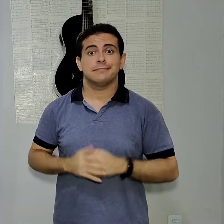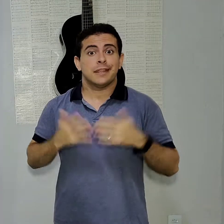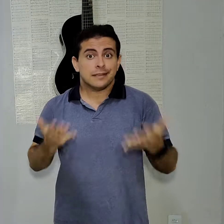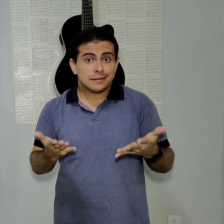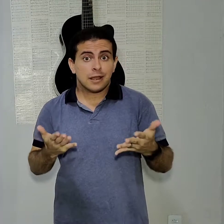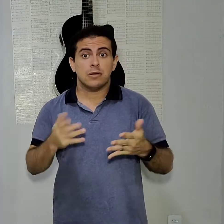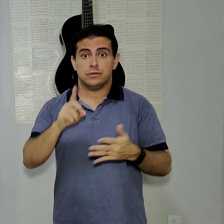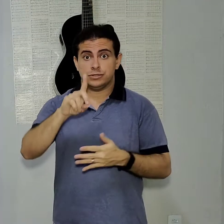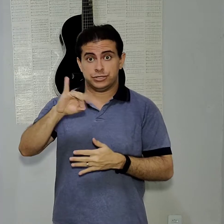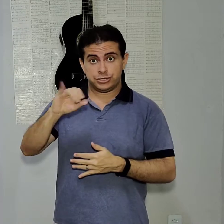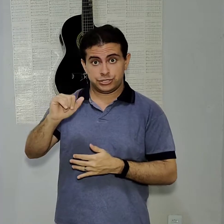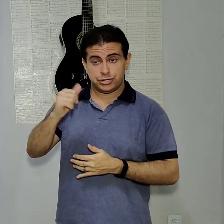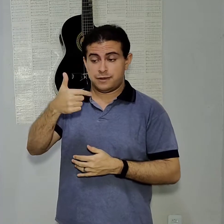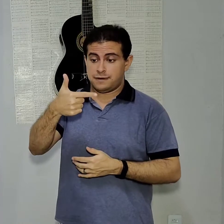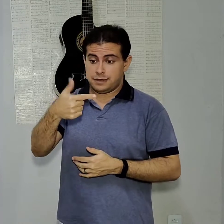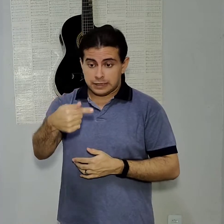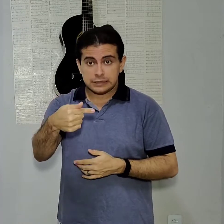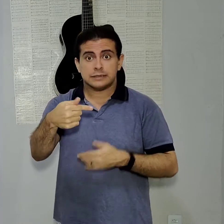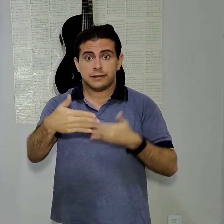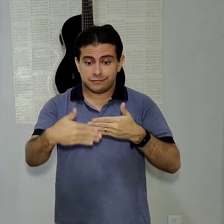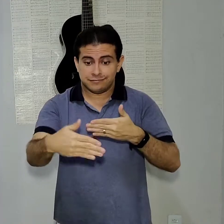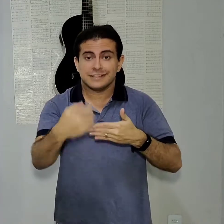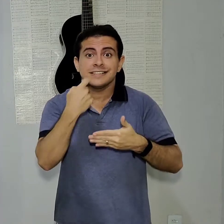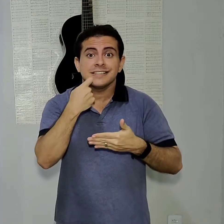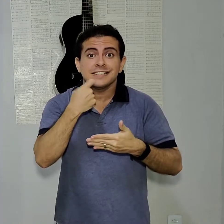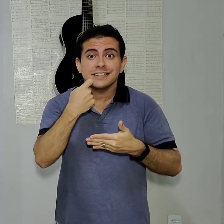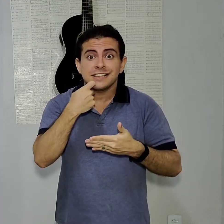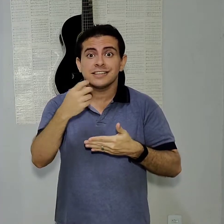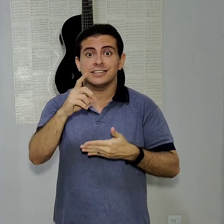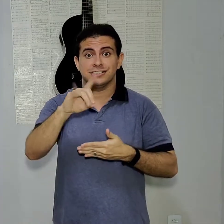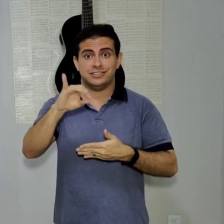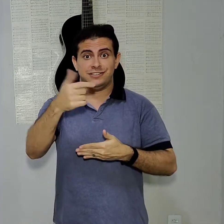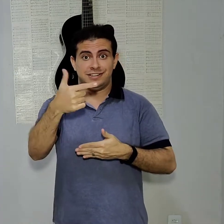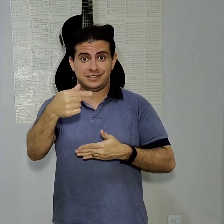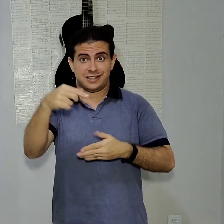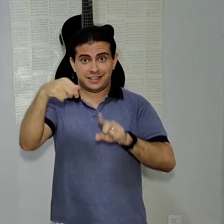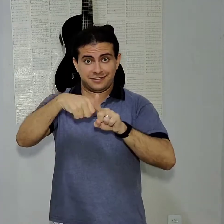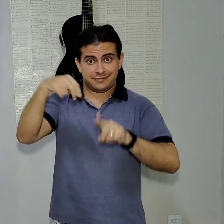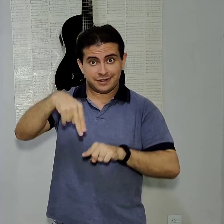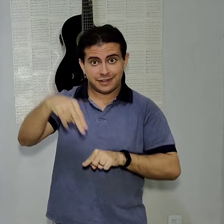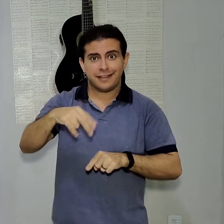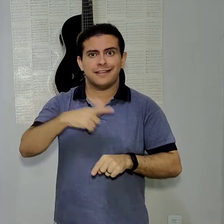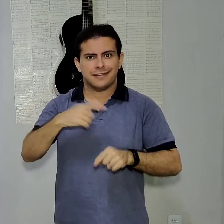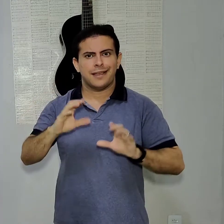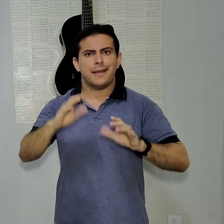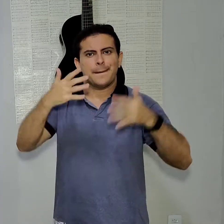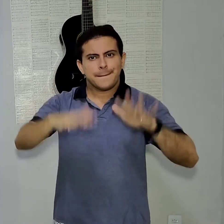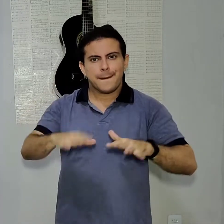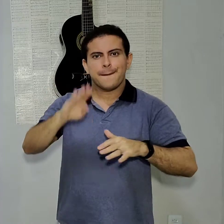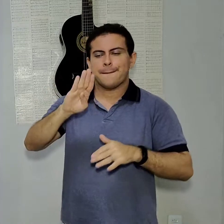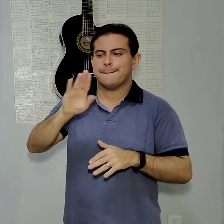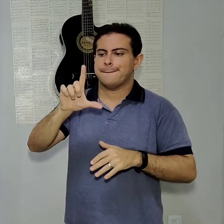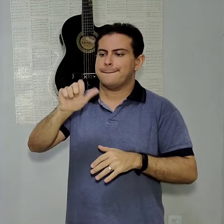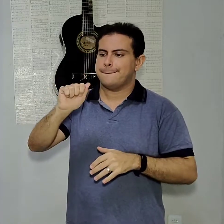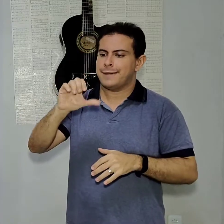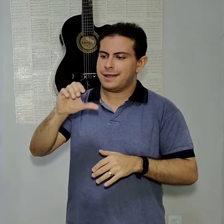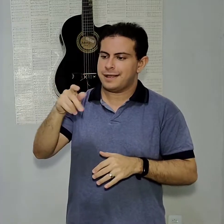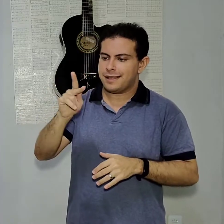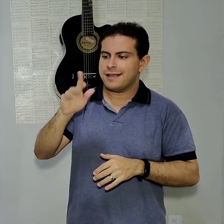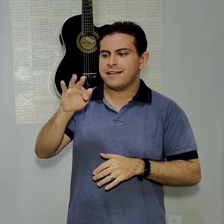Então, galera, no dia 27, agora na sexta-feira, 27 de novembro, vamos ter a Black Friday. Mas, como a gente sabe